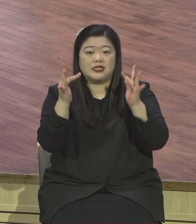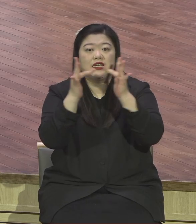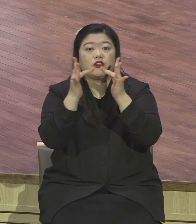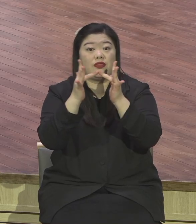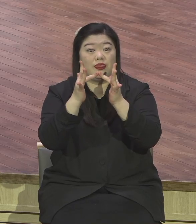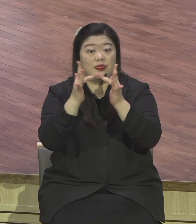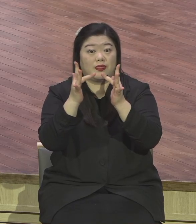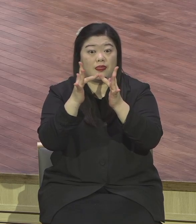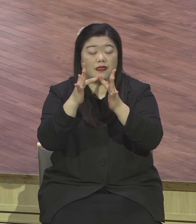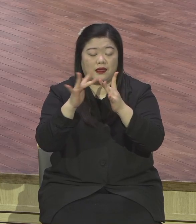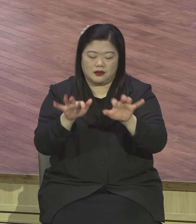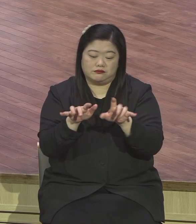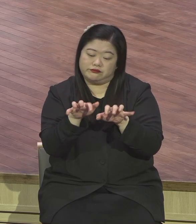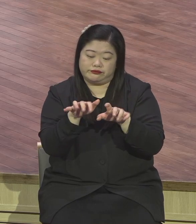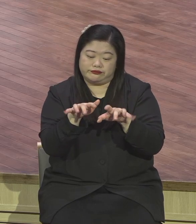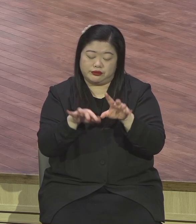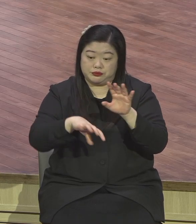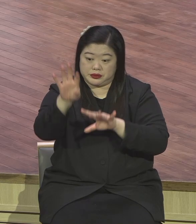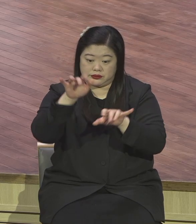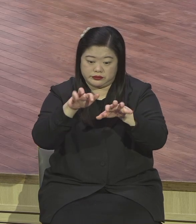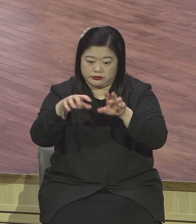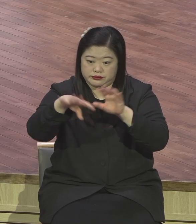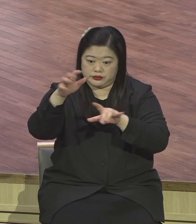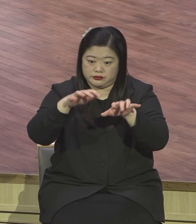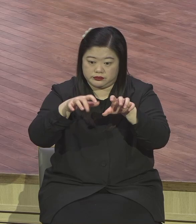책이 1월 중순쯤 되면 이제 여러분